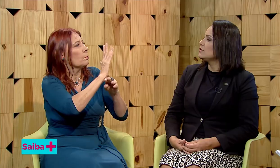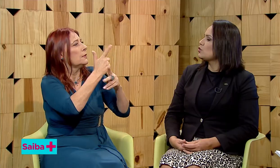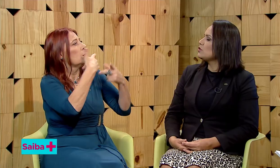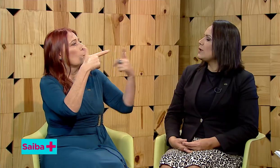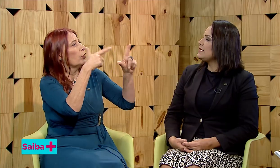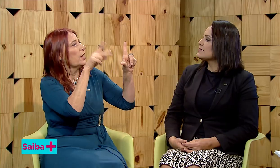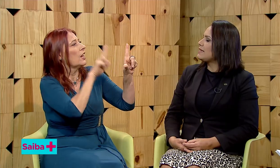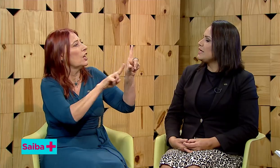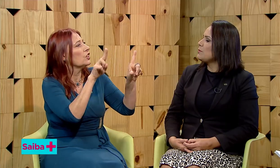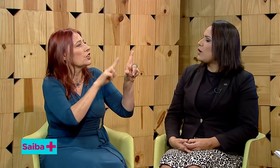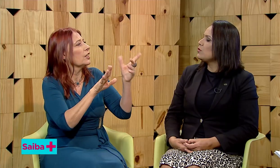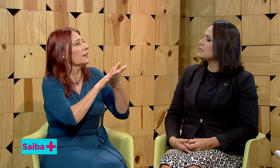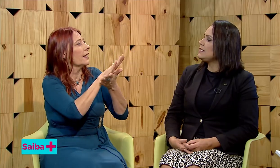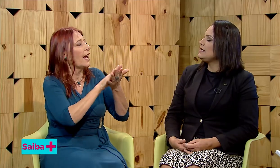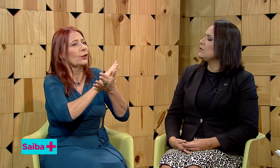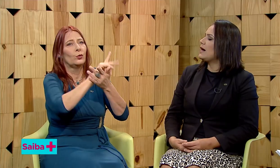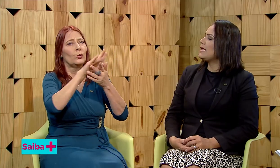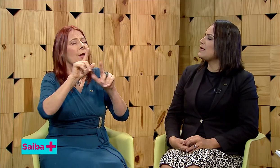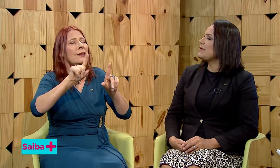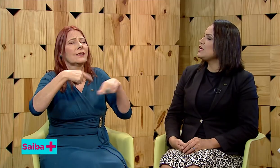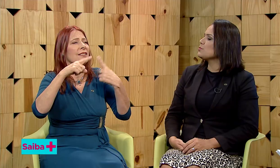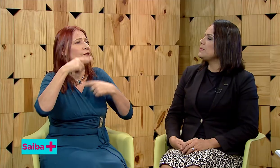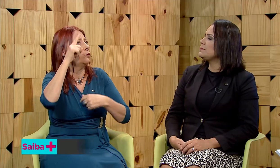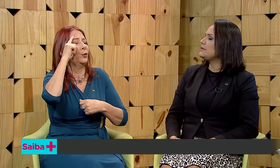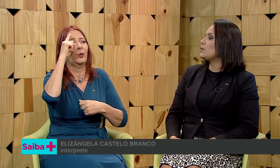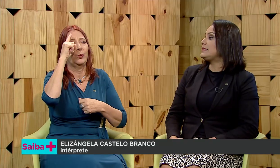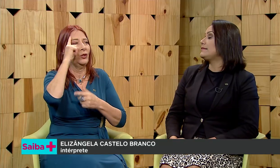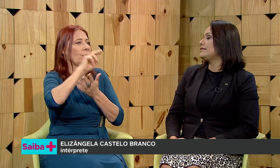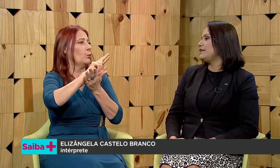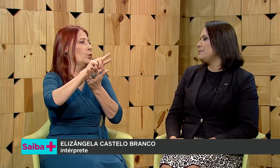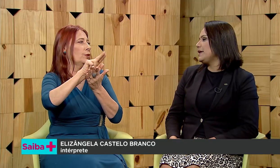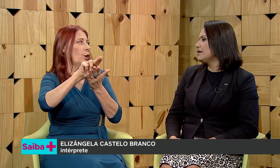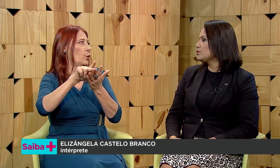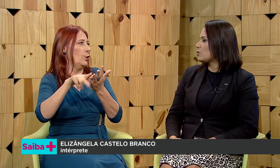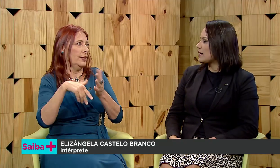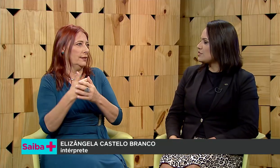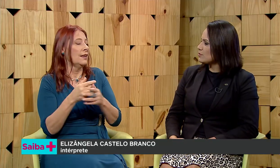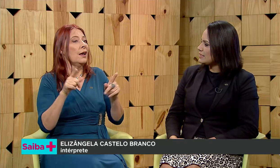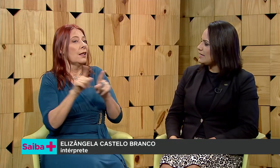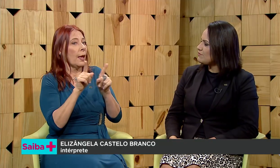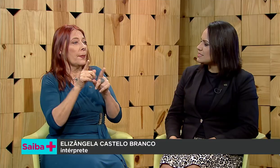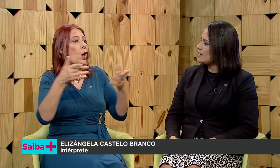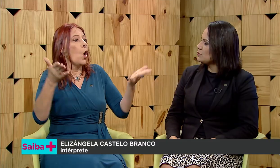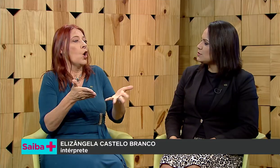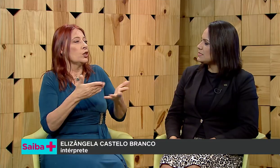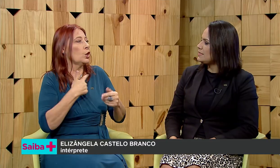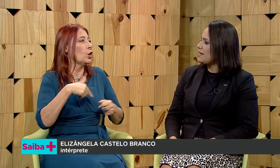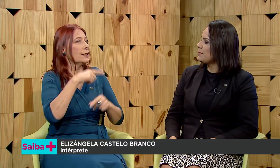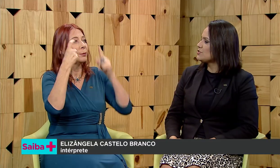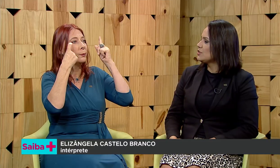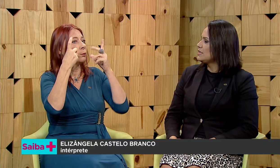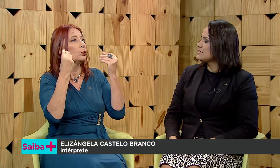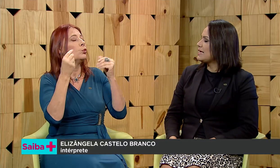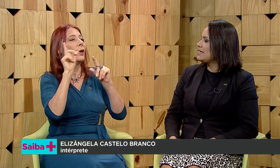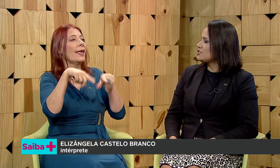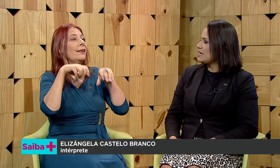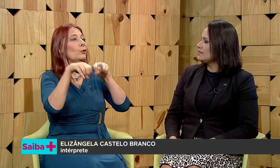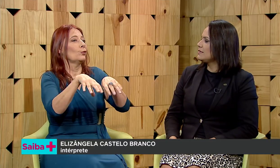todo ele se dá em uma outra língua. Até mesmo no entretenimento, a questão da televisão, dos cinemas, sem legenda.